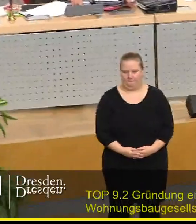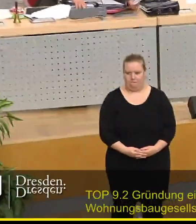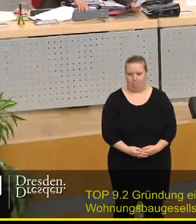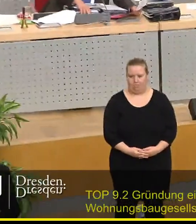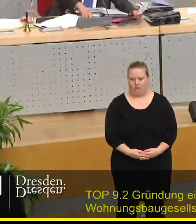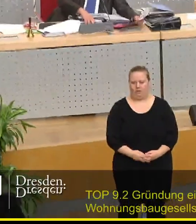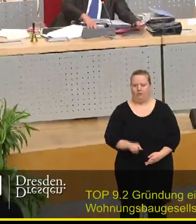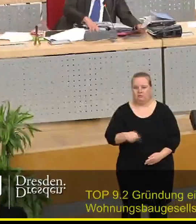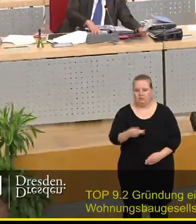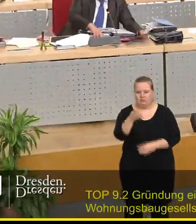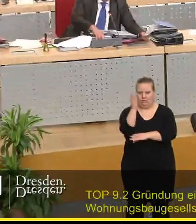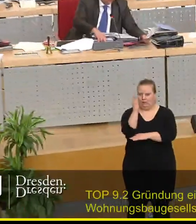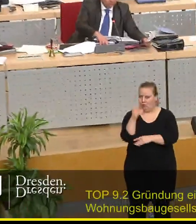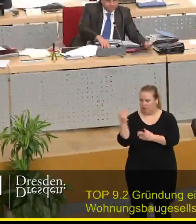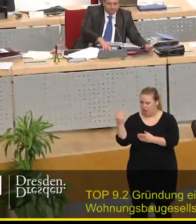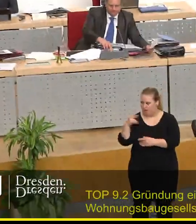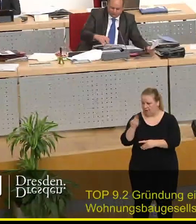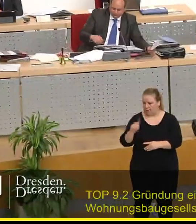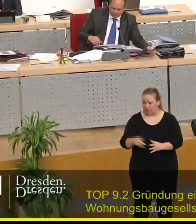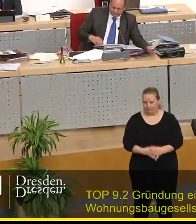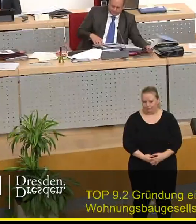Als nächste Wortmeldung Herr Zastrow dann Herr Blümel.